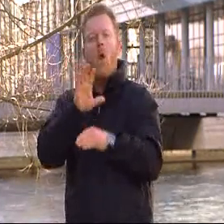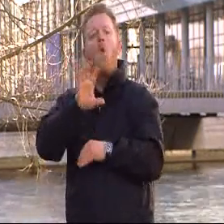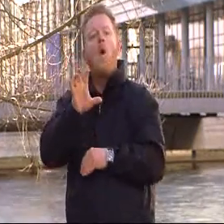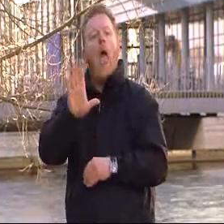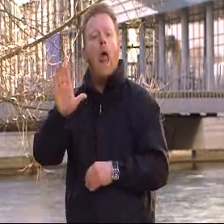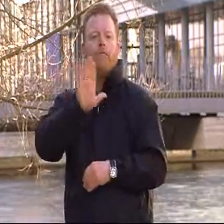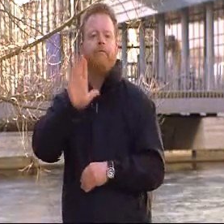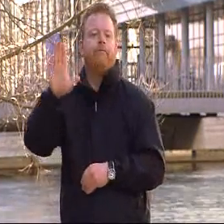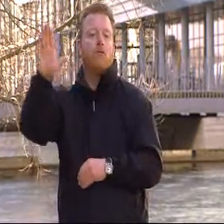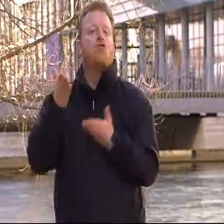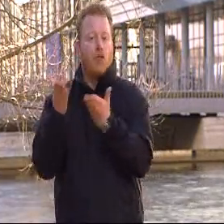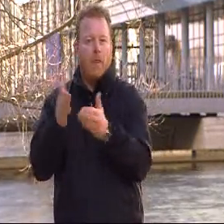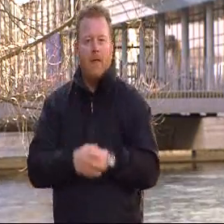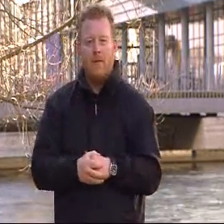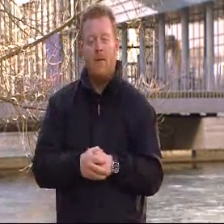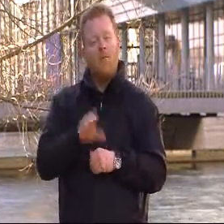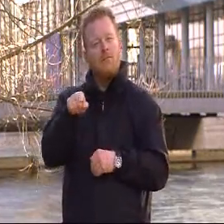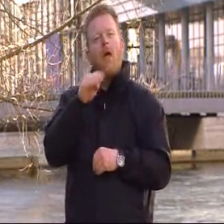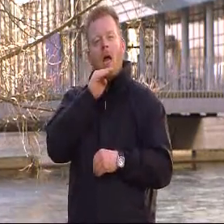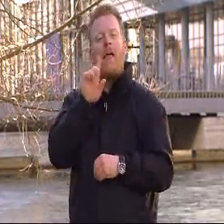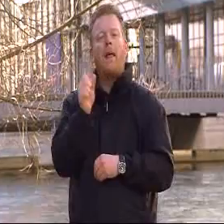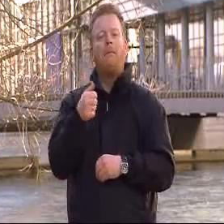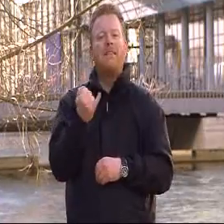lokale fænomener, og det kaldes for termiske højtryk og lavtryk.